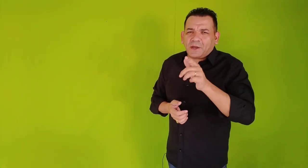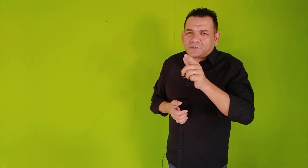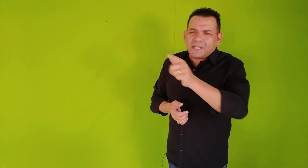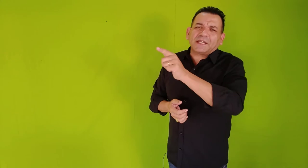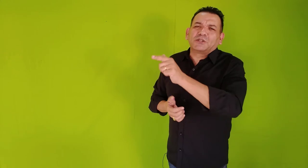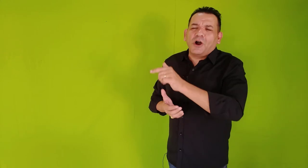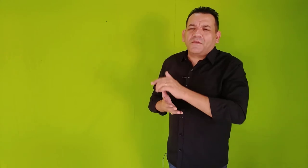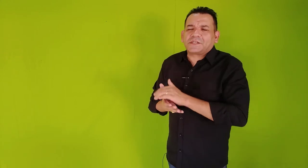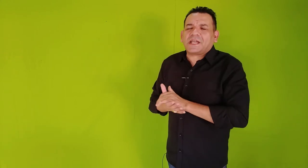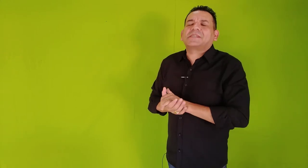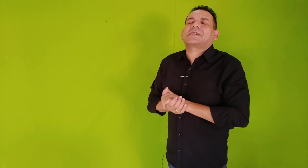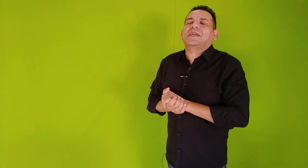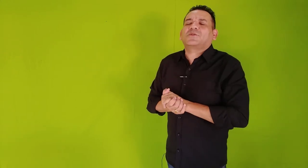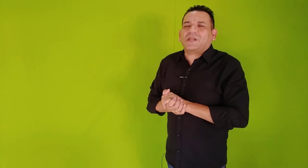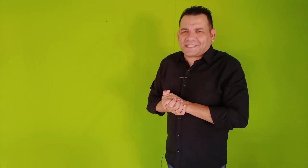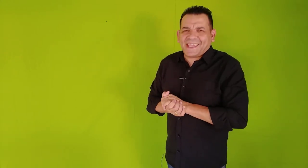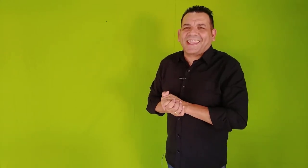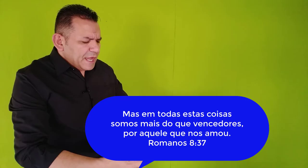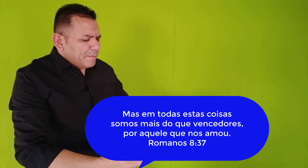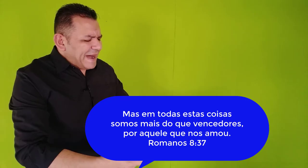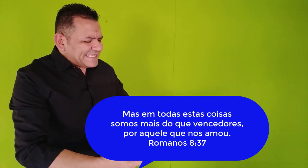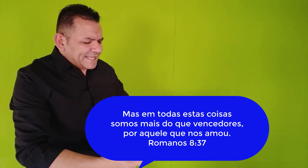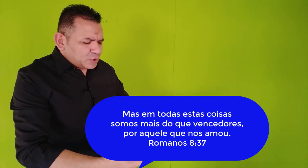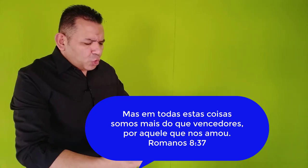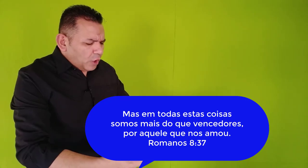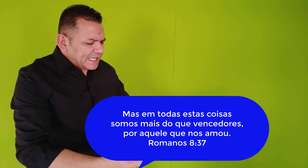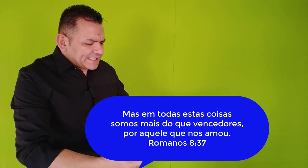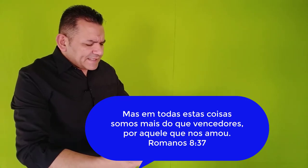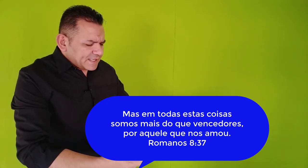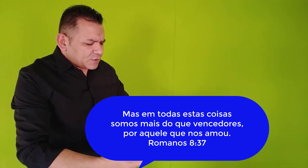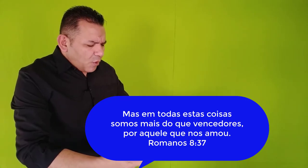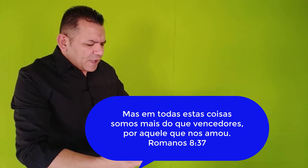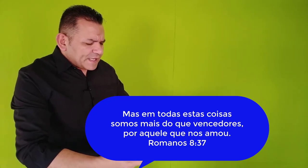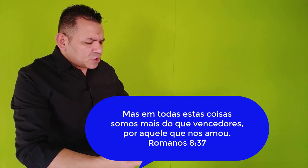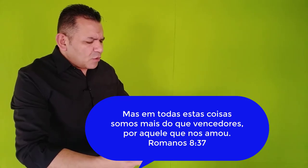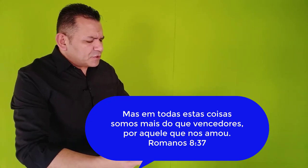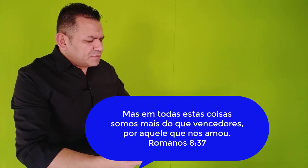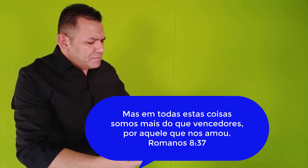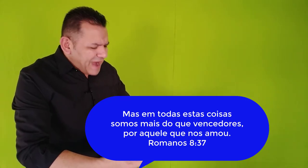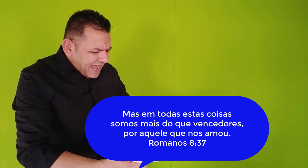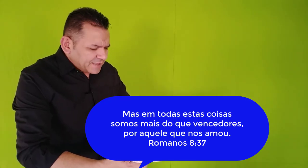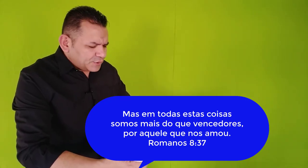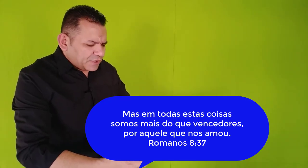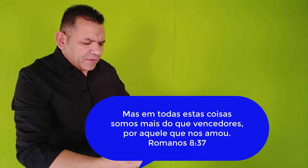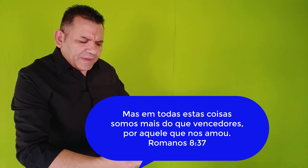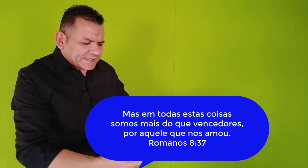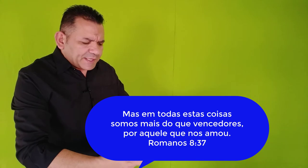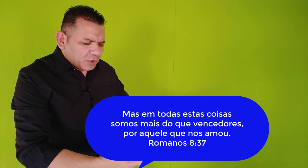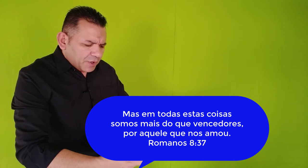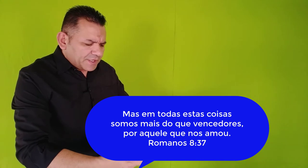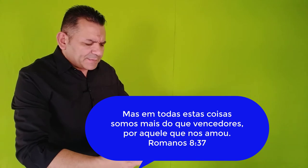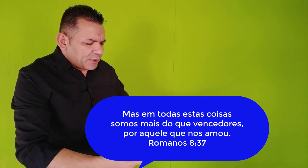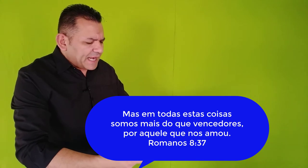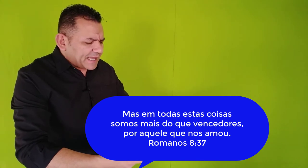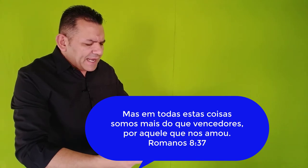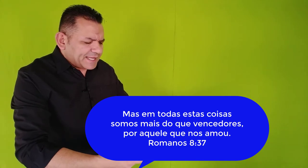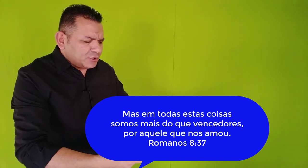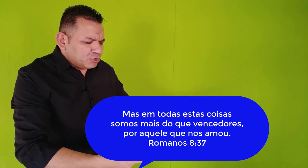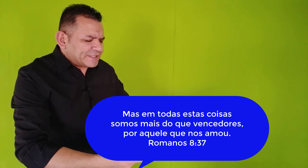o 39, está escrito assim, Mas em todas essas coisas somos mais do que vencedores, por aquele que nos